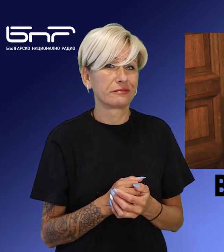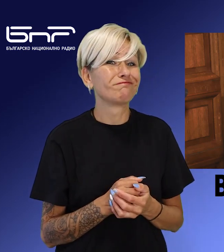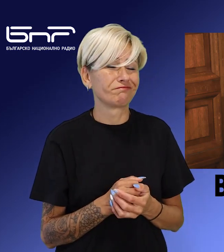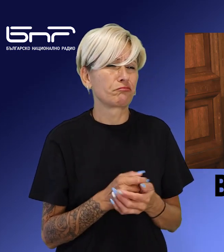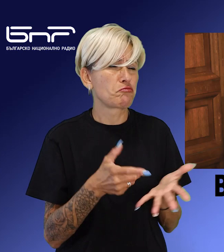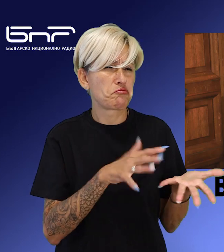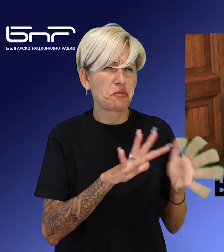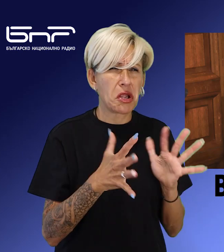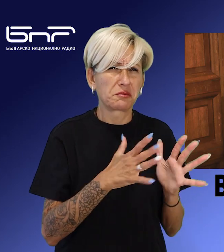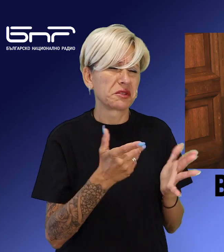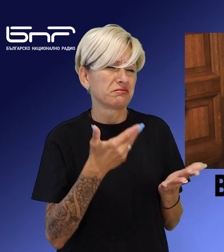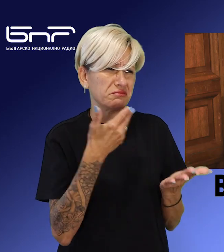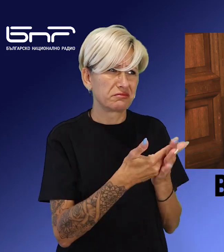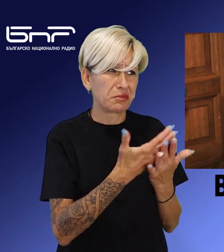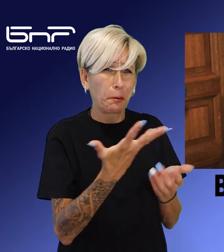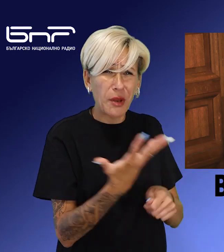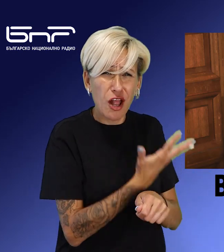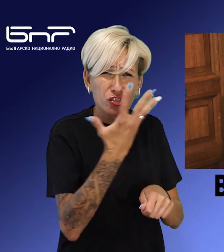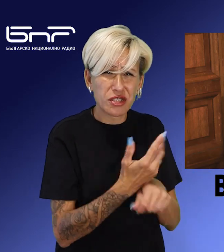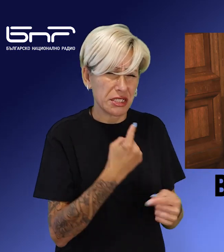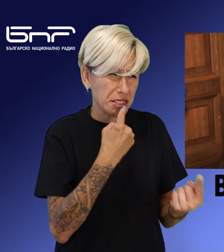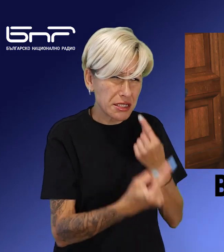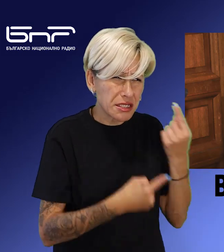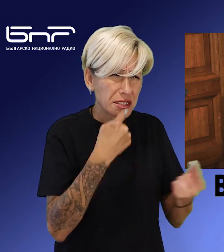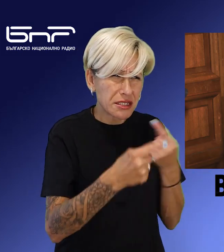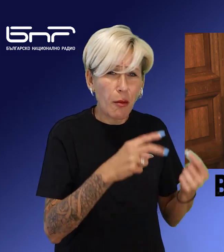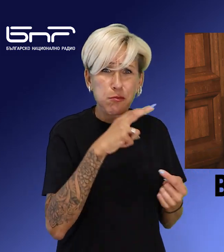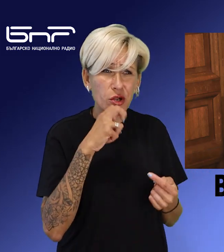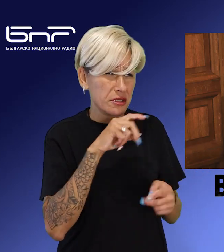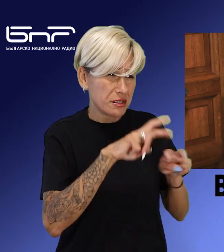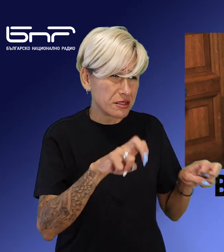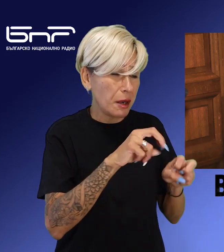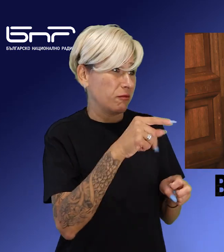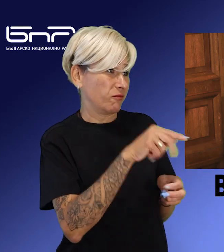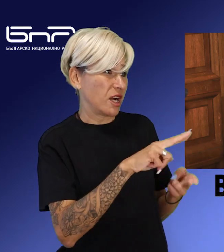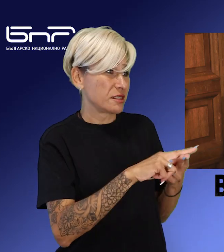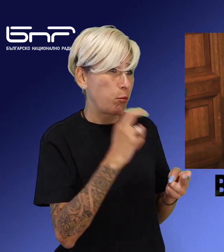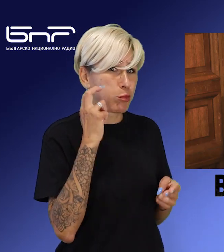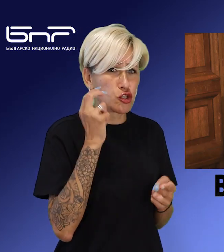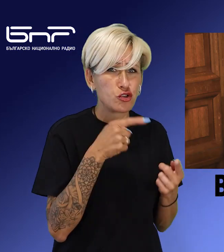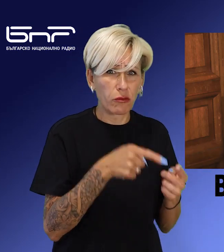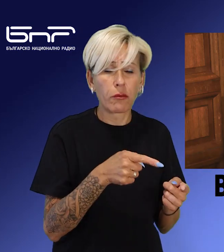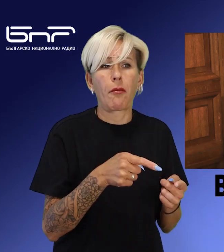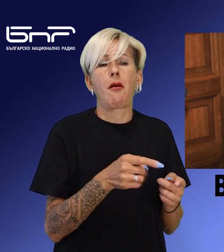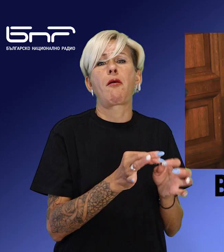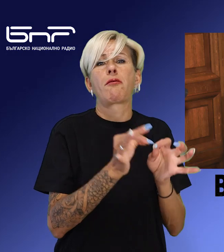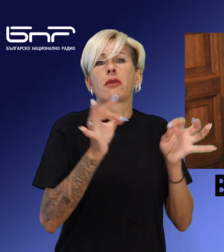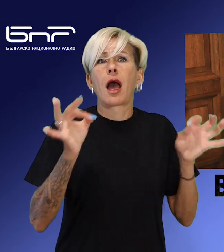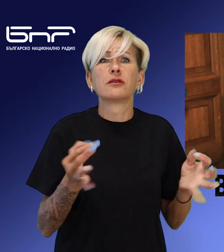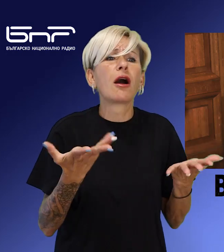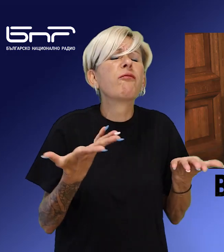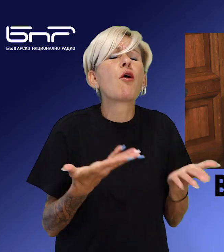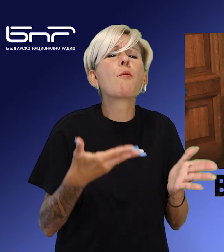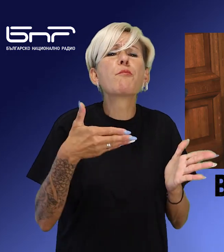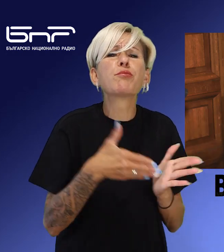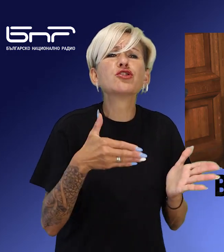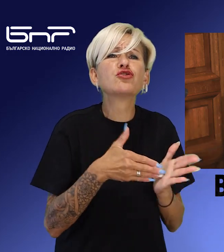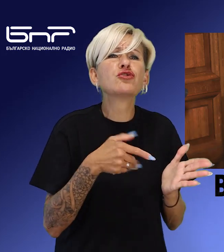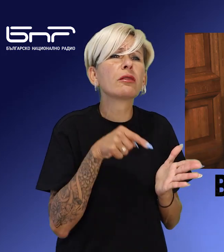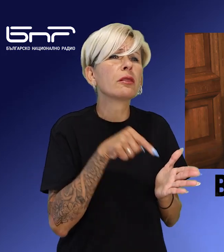Близо 5 часа не бяха достатъчни на Софийската градска прокуратура вчера да изясни всичко около твърденията на обвиняемия Васил Бошков, че